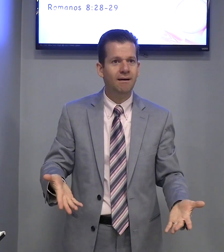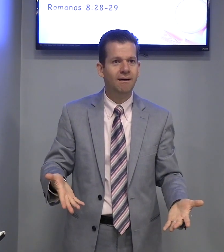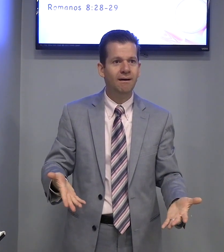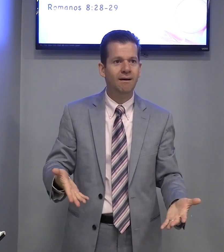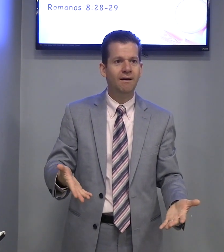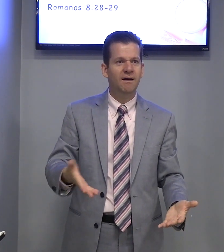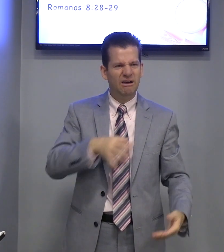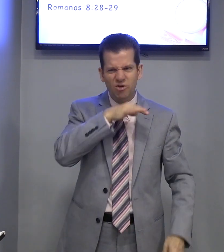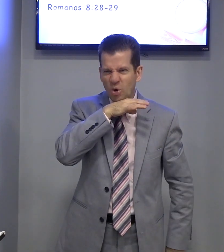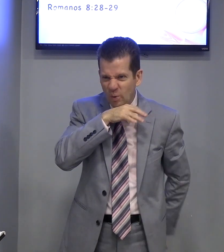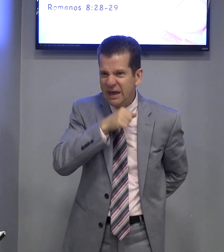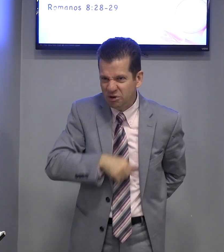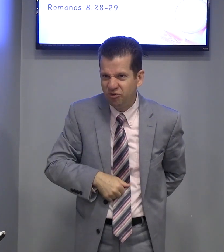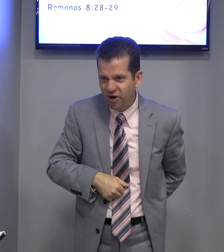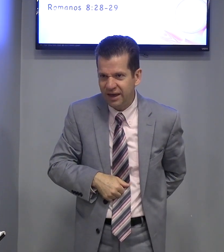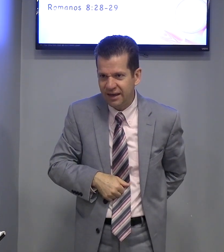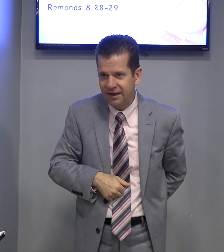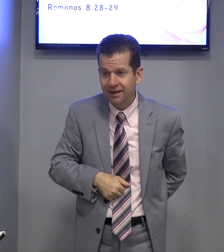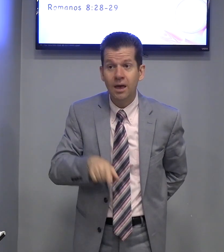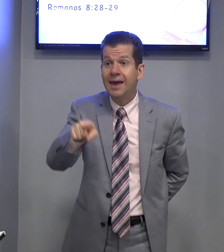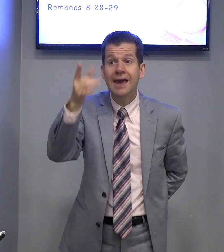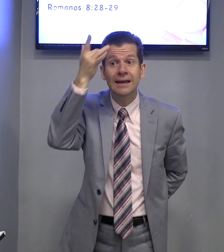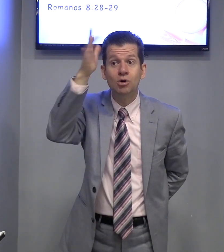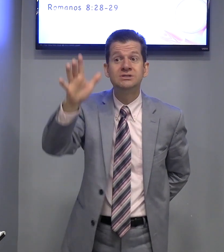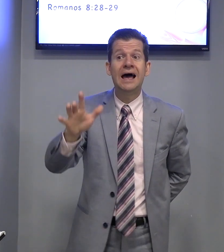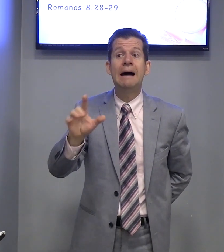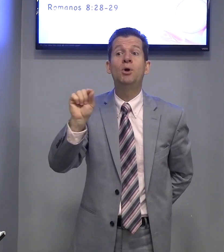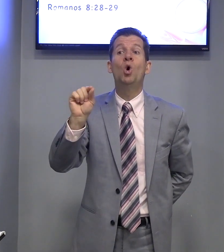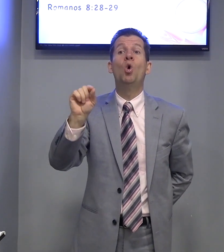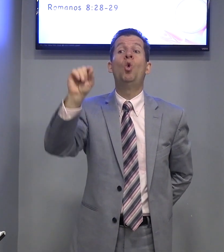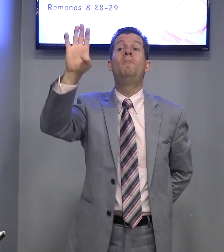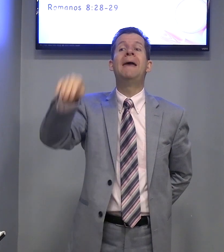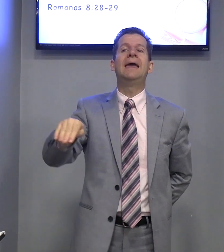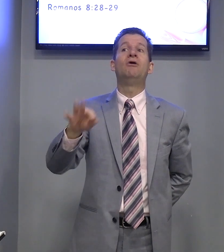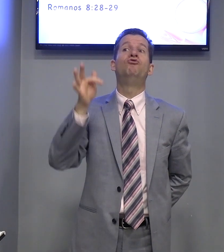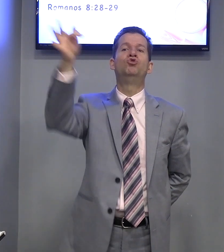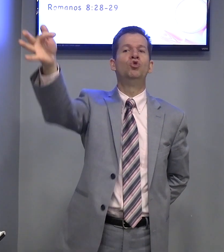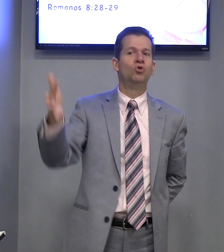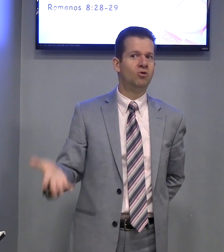Foi ruim, não foi? Ele não sabe O bem O futuro